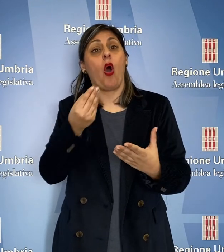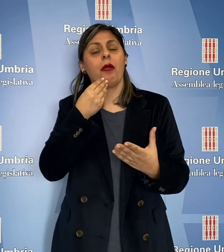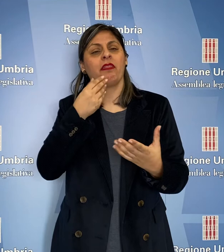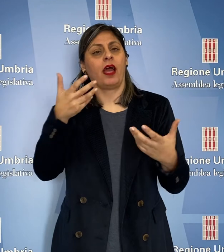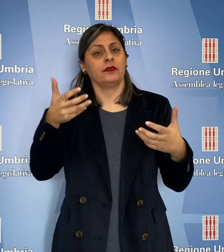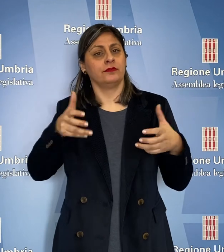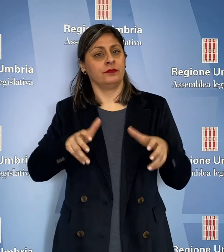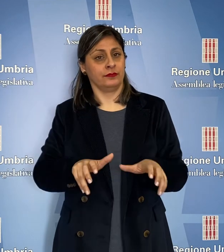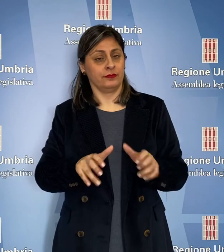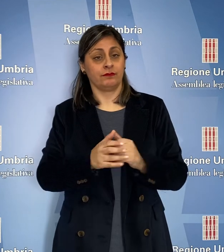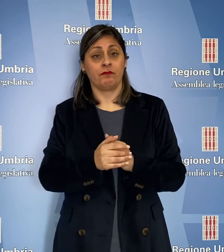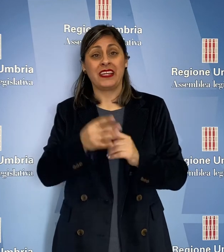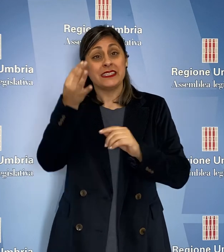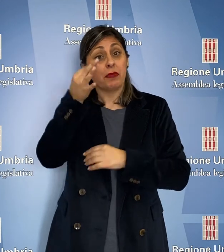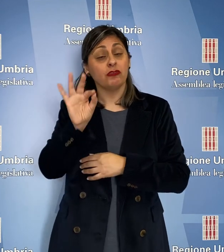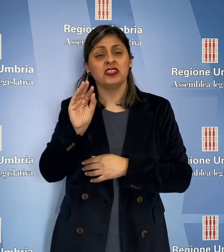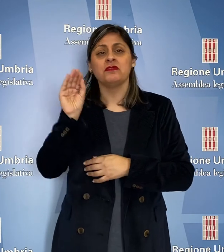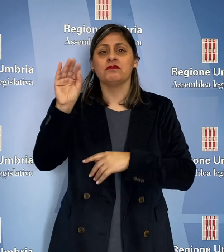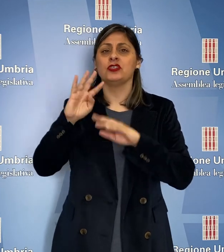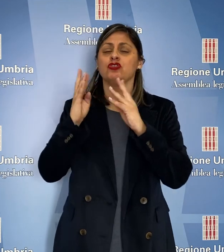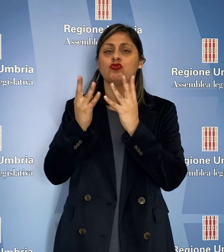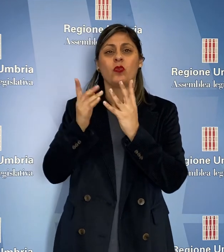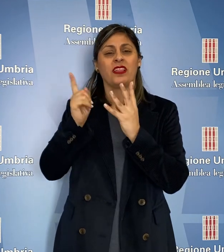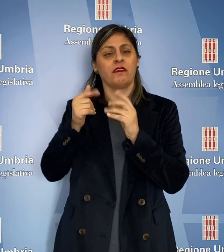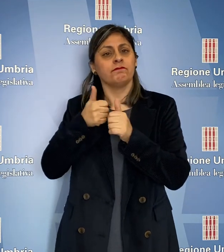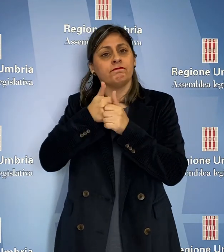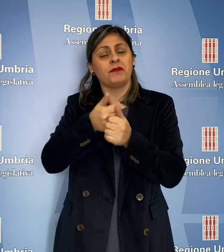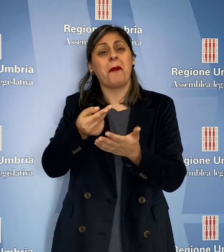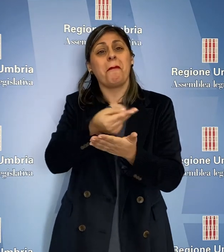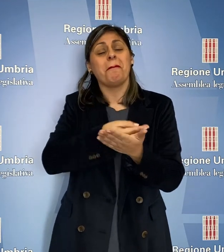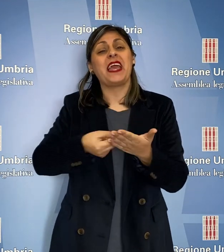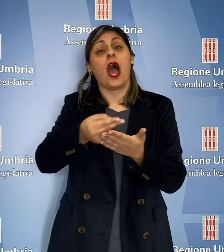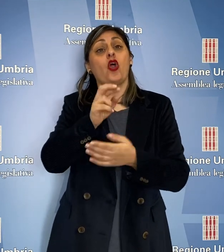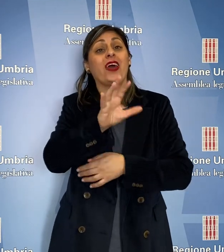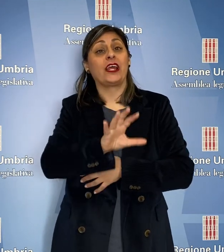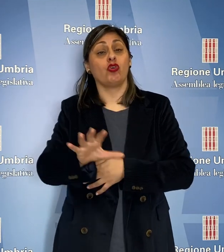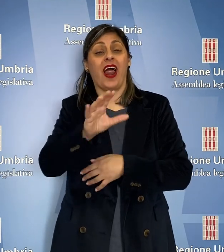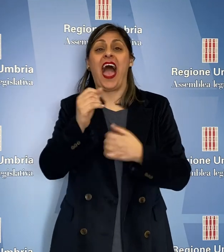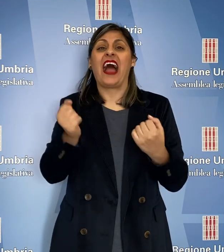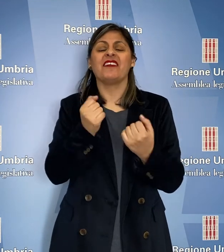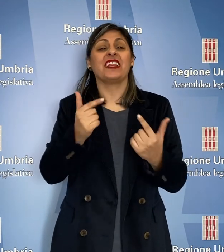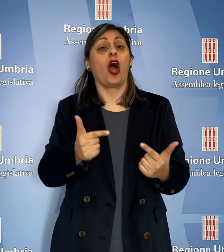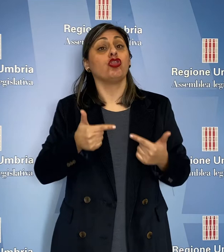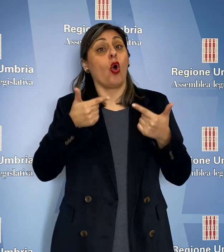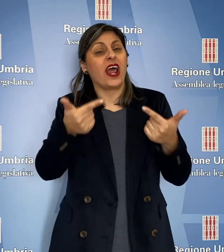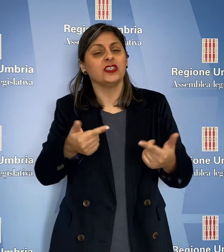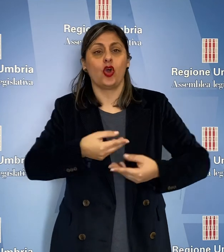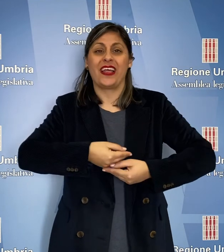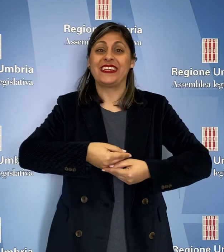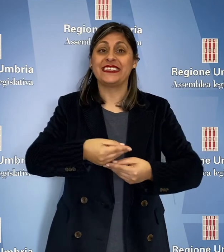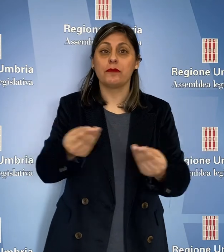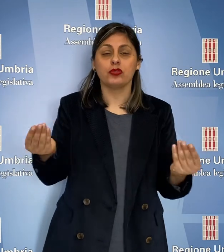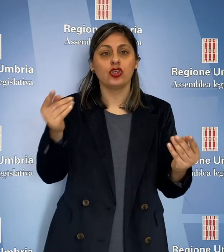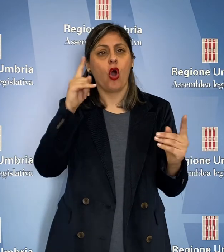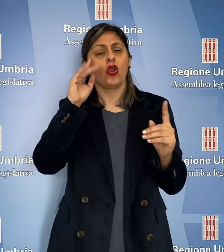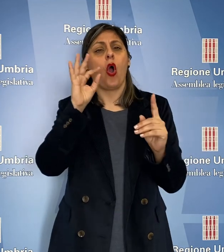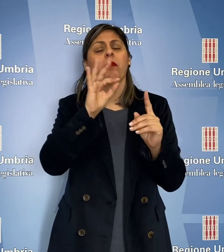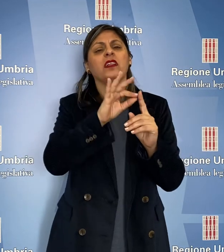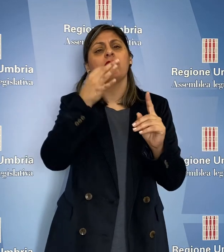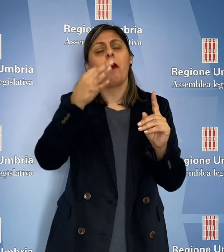spreco alimentare. Nello specifico viene chiesto alla Giunta di adottare il piano regionale delle attività di donazione e distribuzione ai fini di